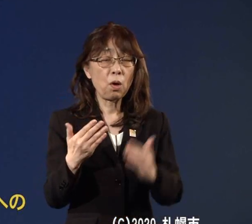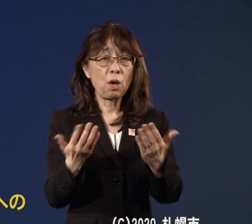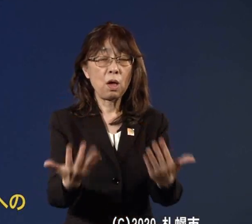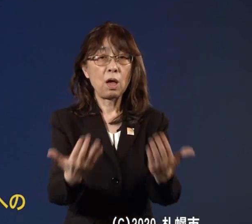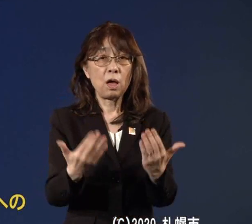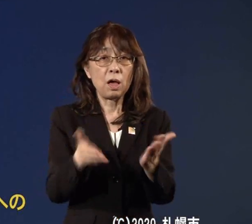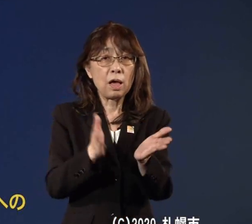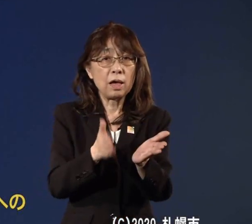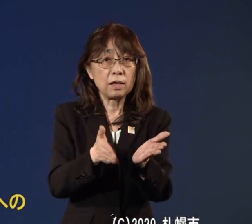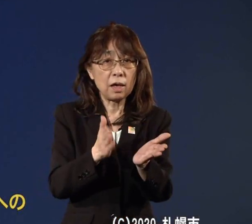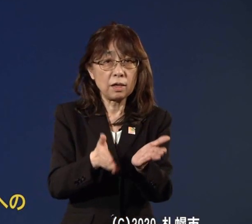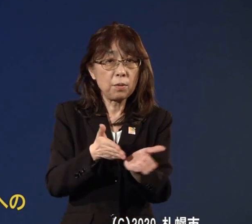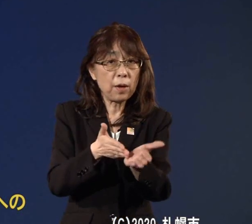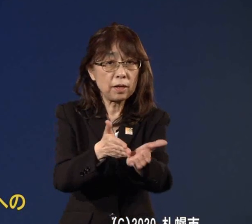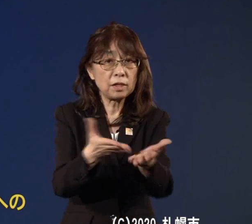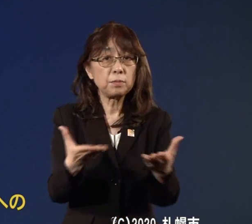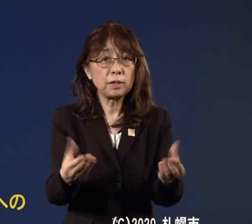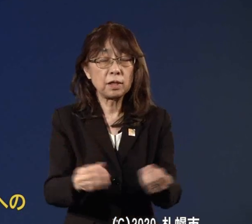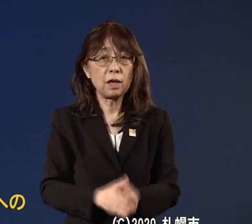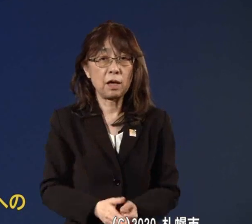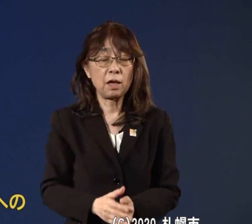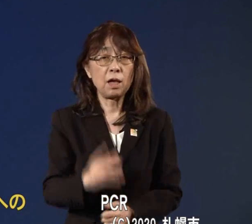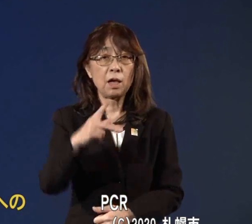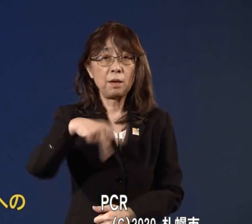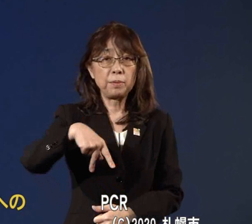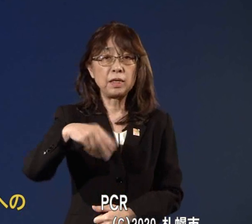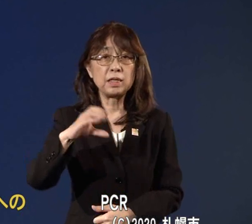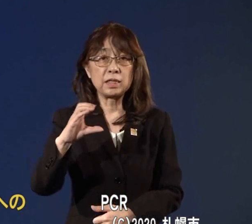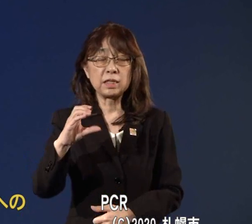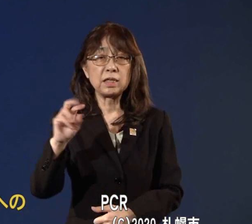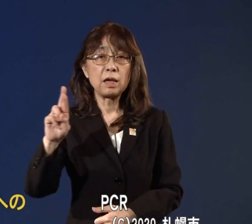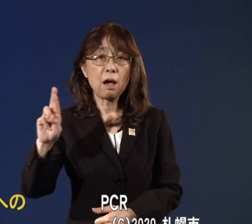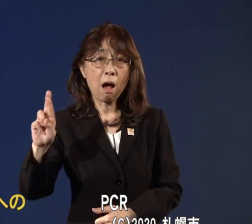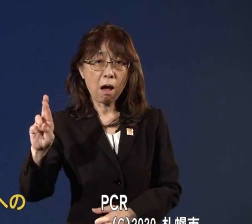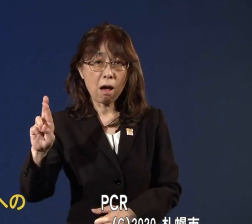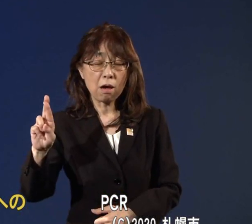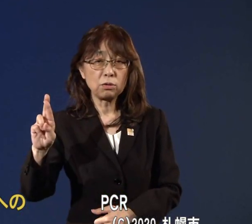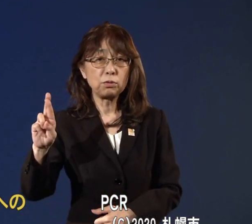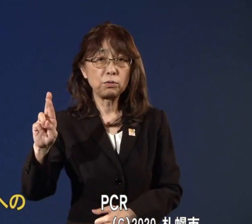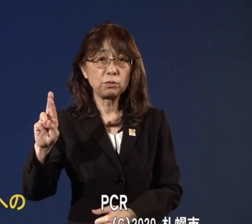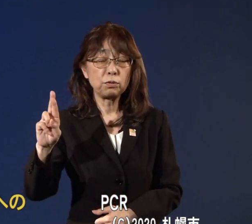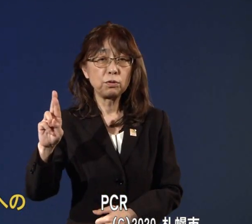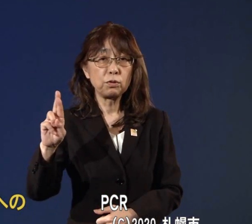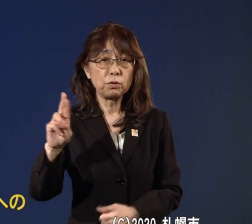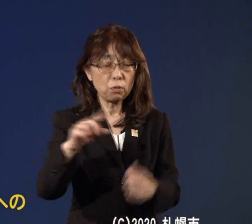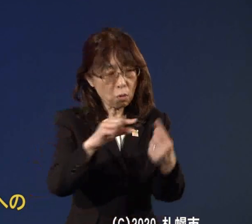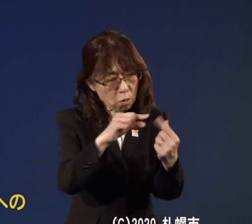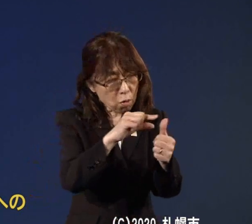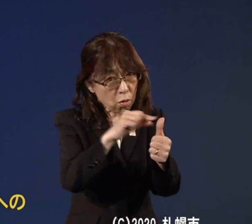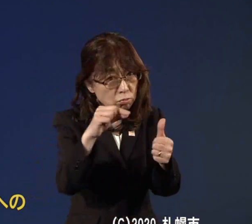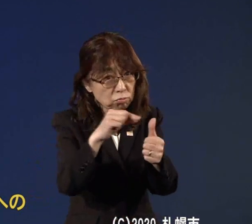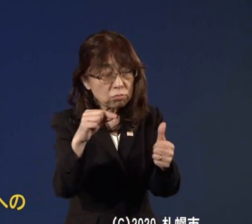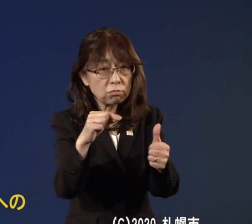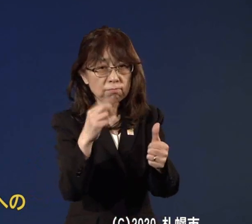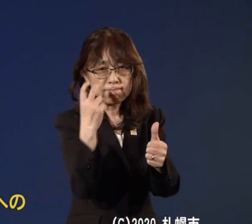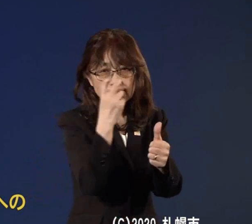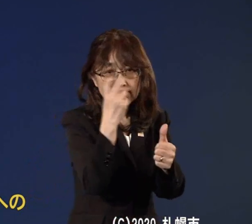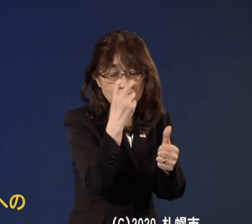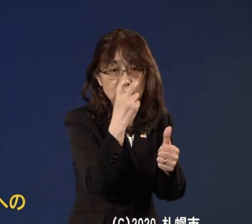ましたがPCRの検体を採取することに特化をした検査